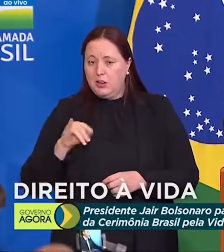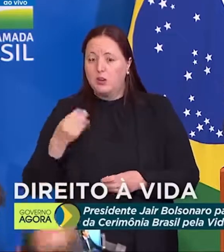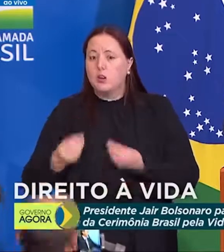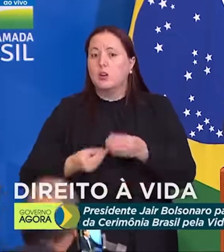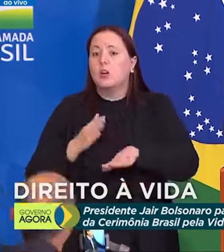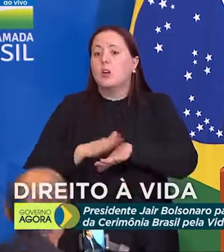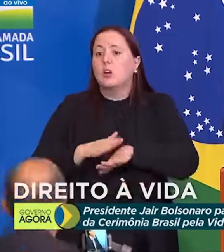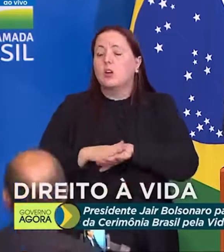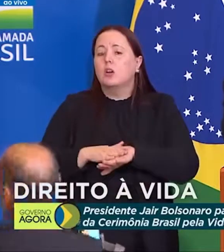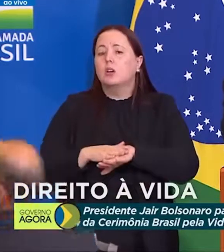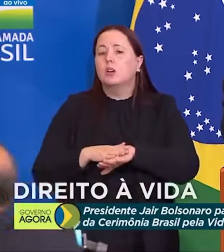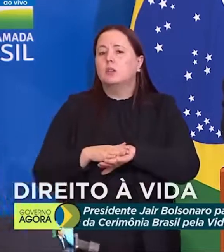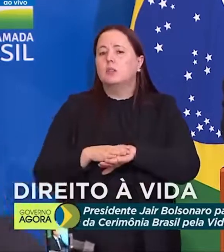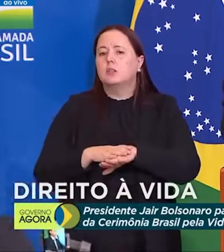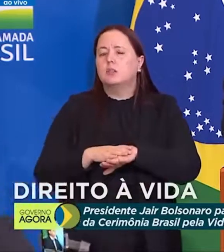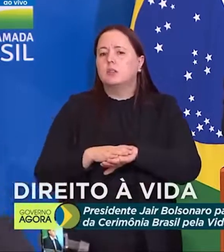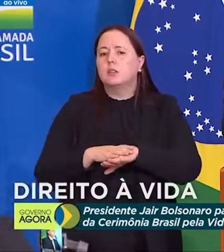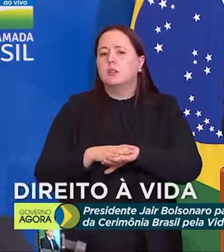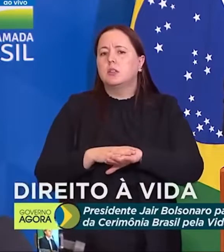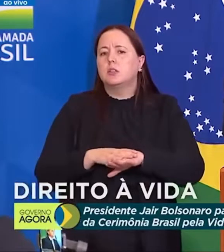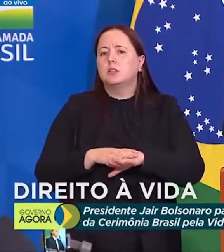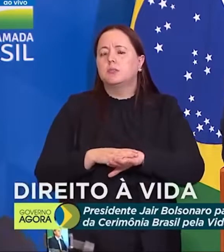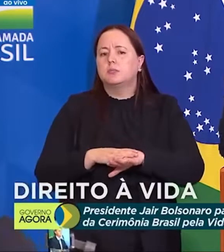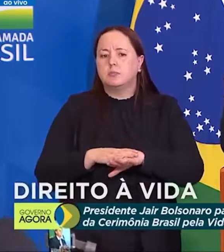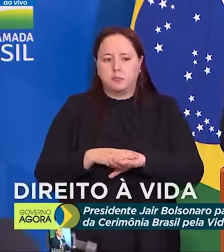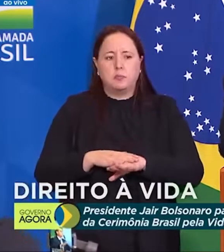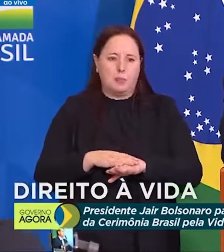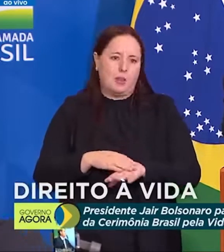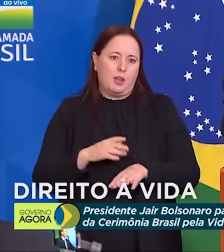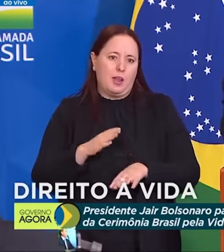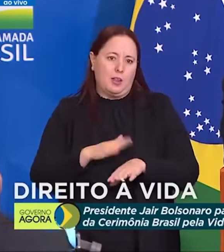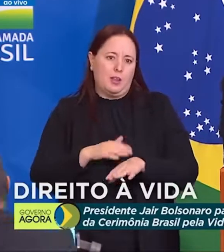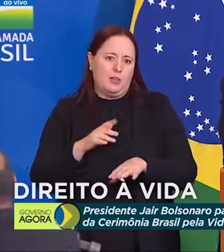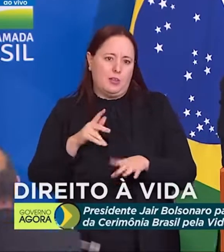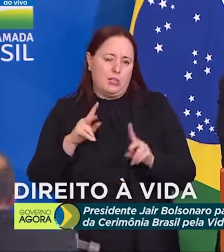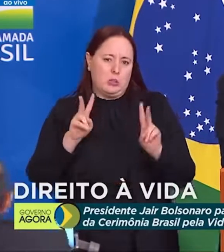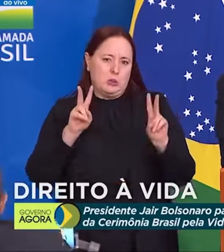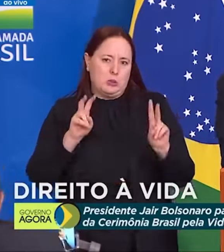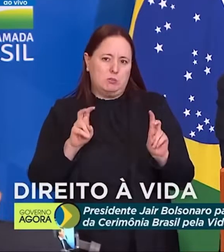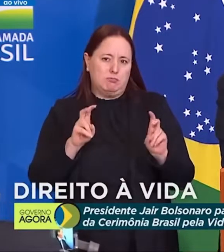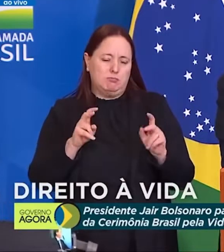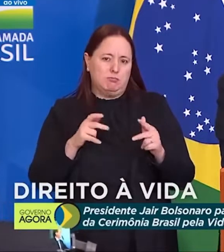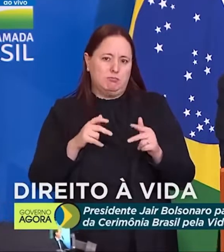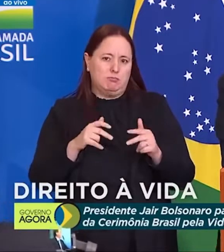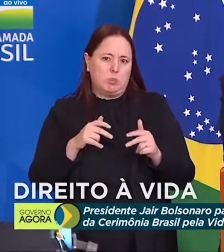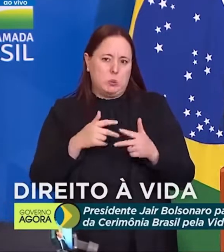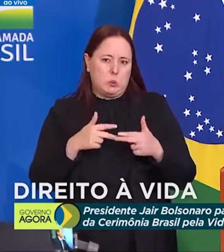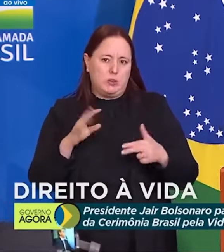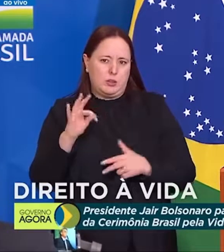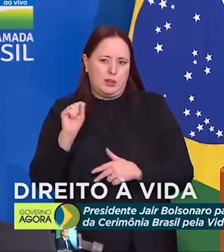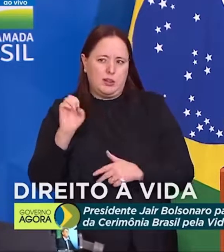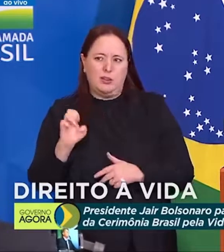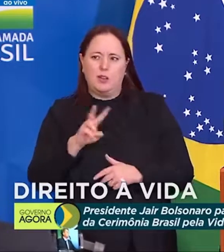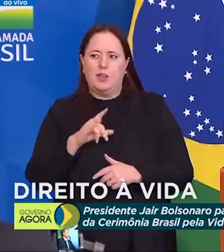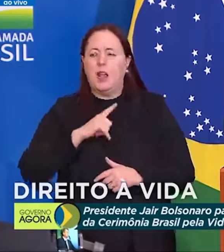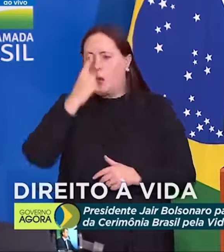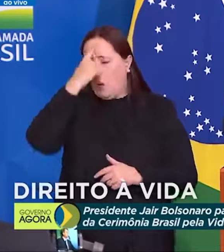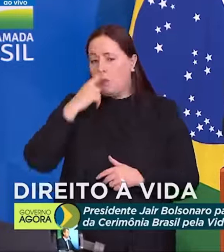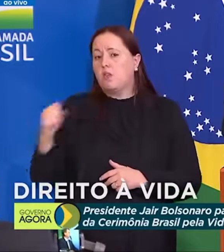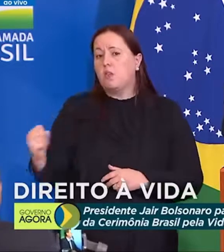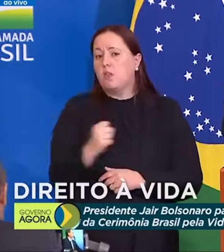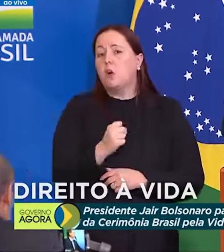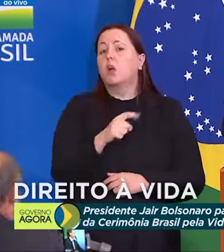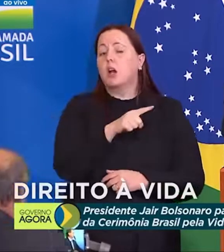outro indicado por esse, que está fazendo miséria do TSE, vai botar que perfil de gente lá?